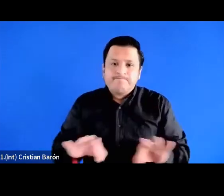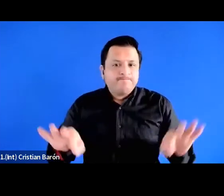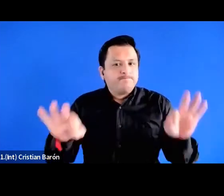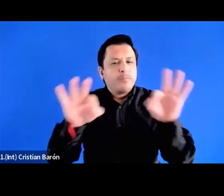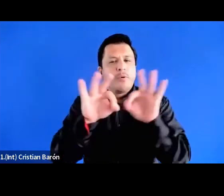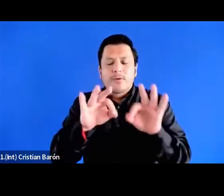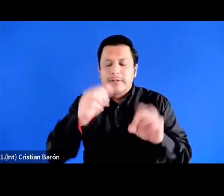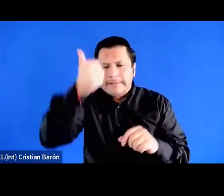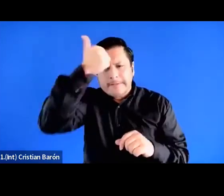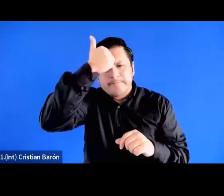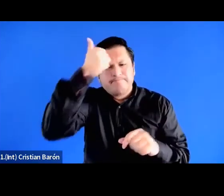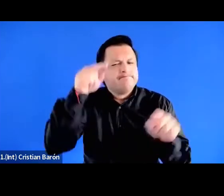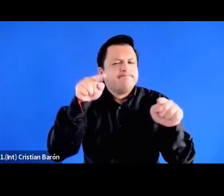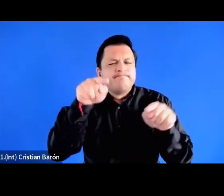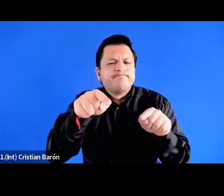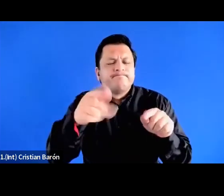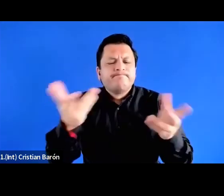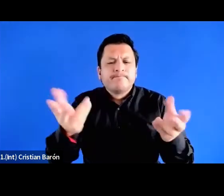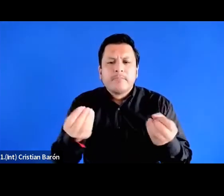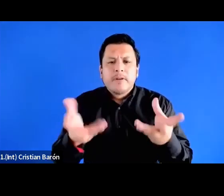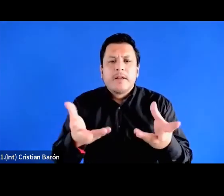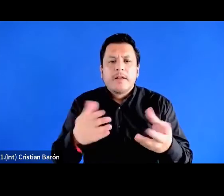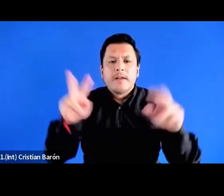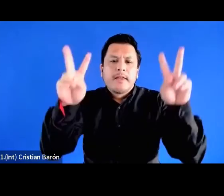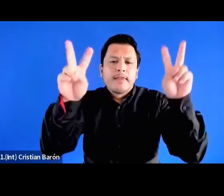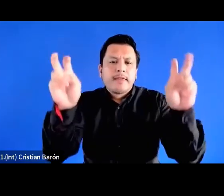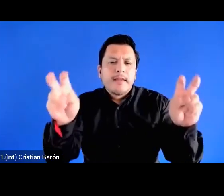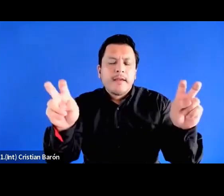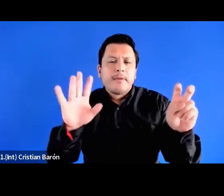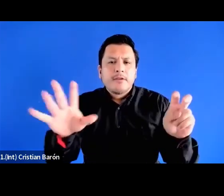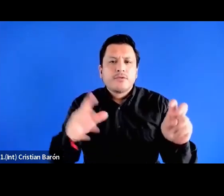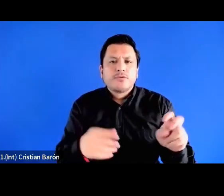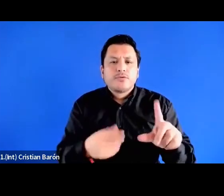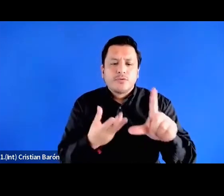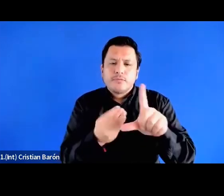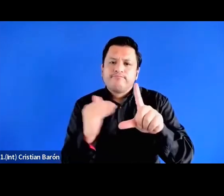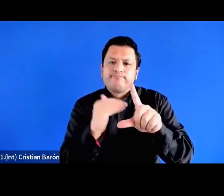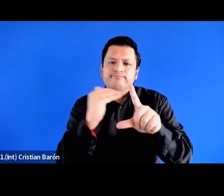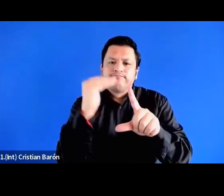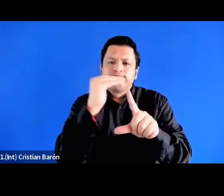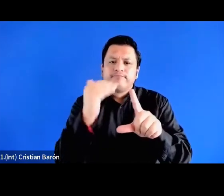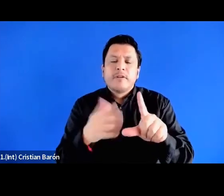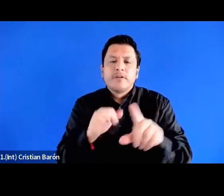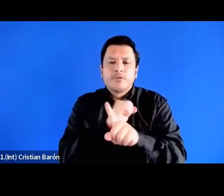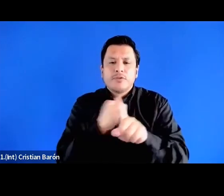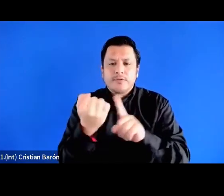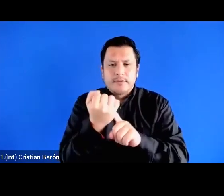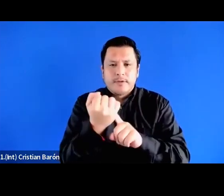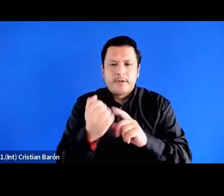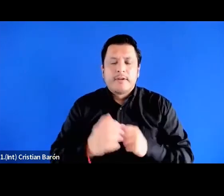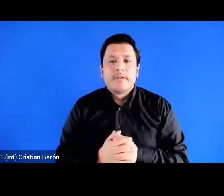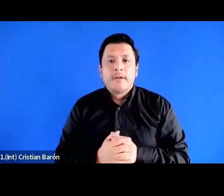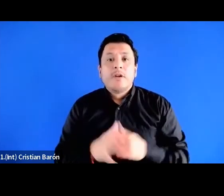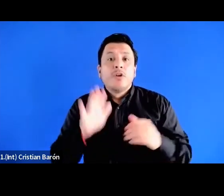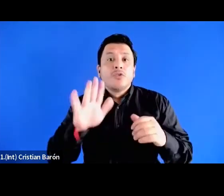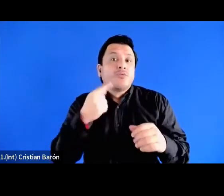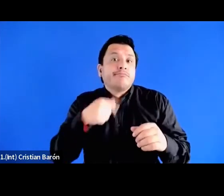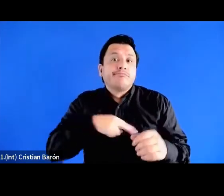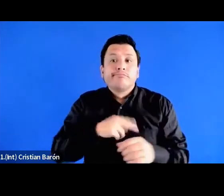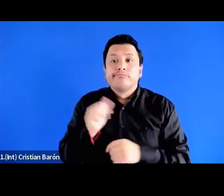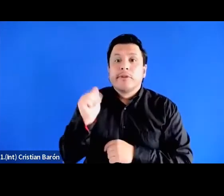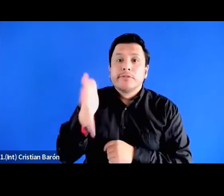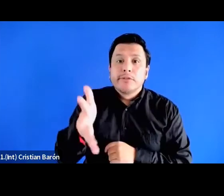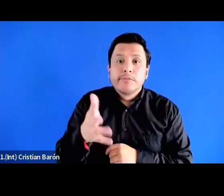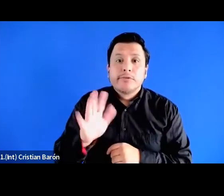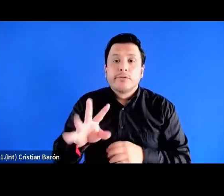importancia de abordar el tema de la clase social en nuestros análisis no sencillamente como una descripción más o una